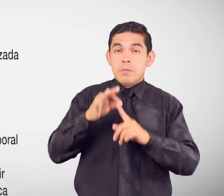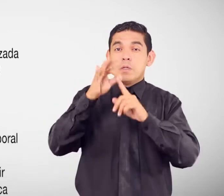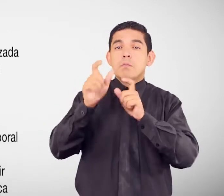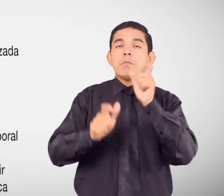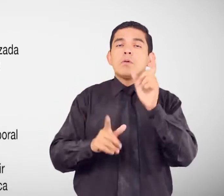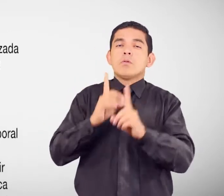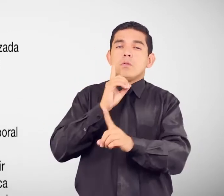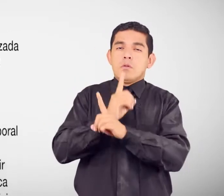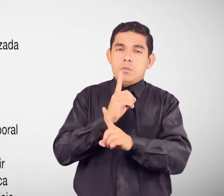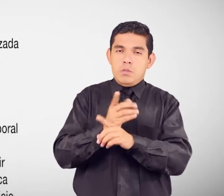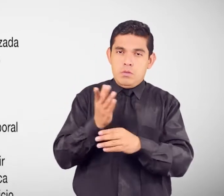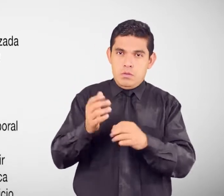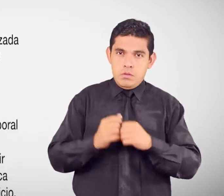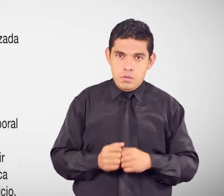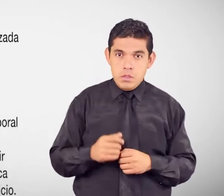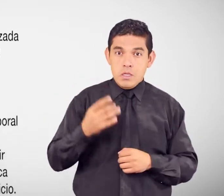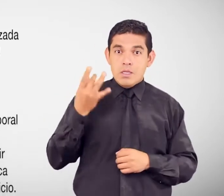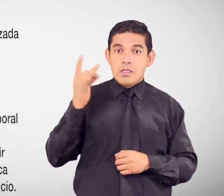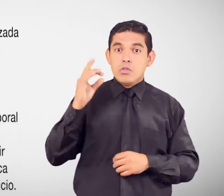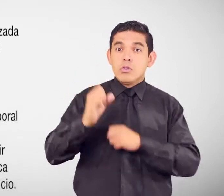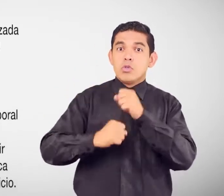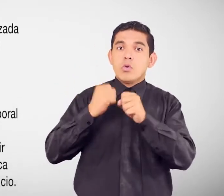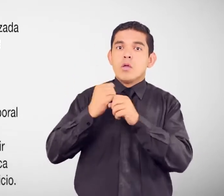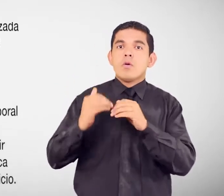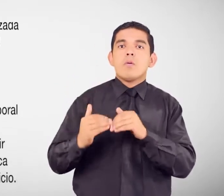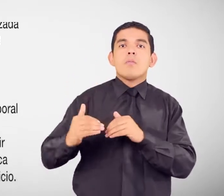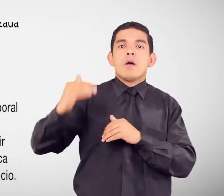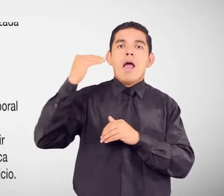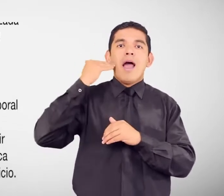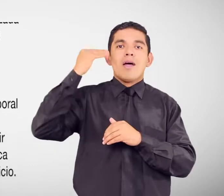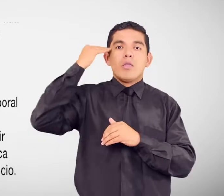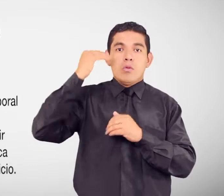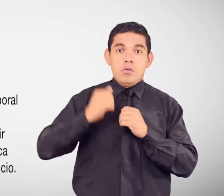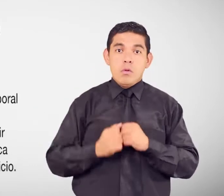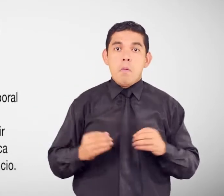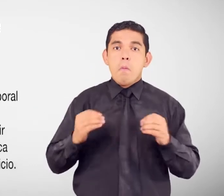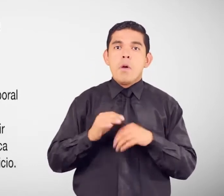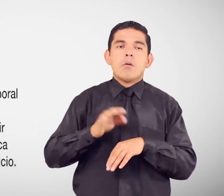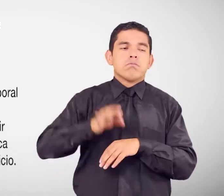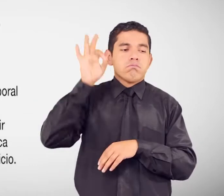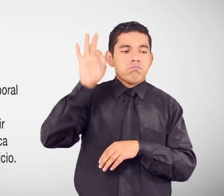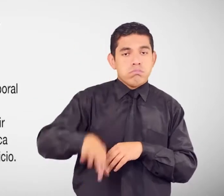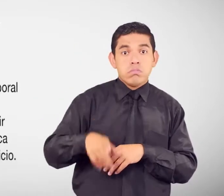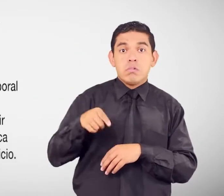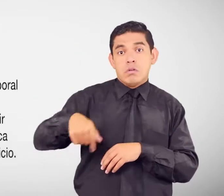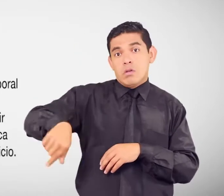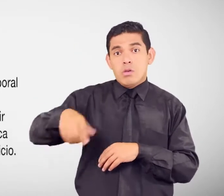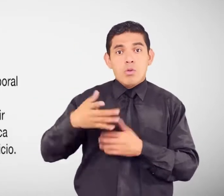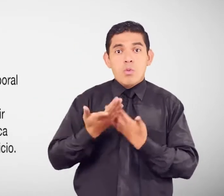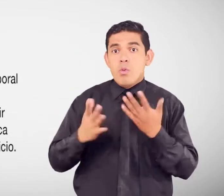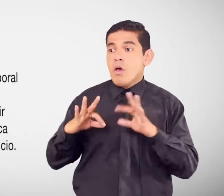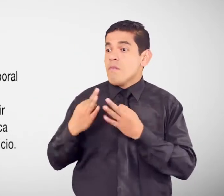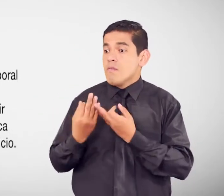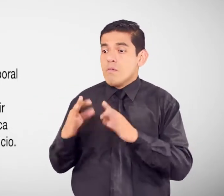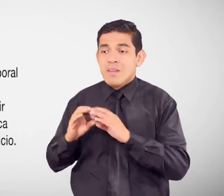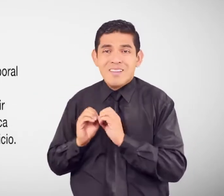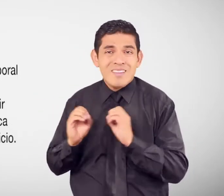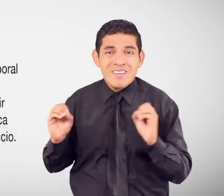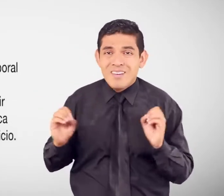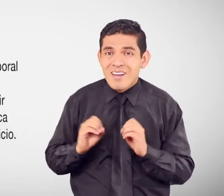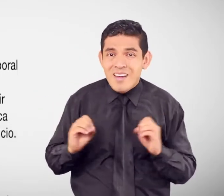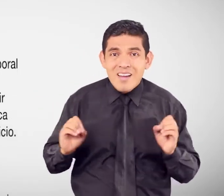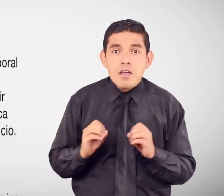condiciones De abandono Y o carentes De referente familiar Que requieran Acogimiento institucional De forma emergente